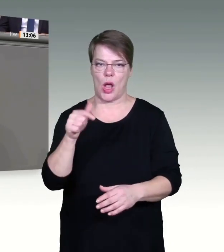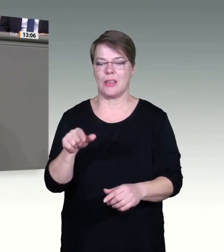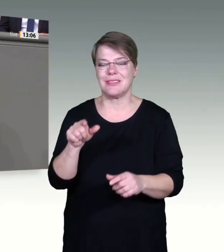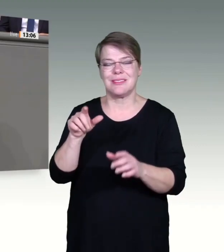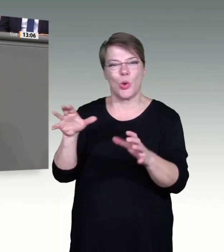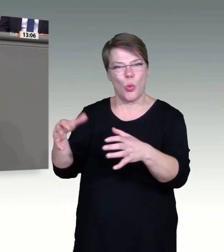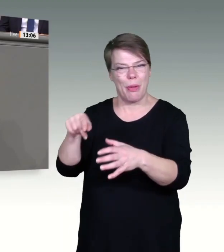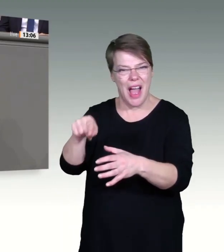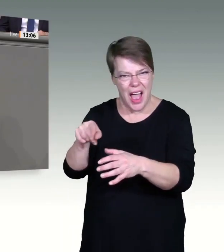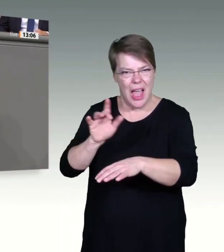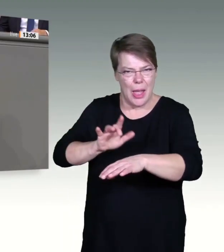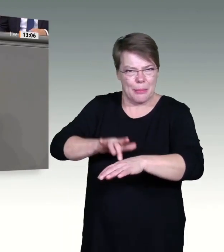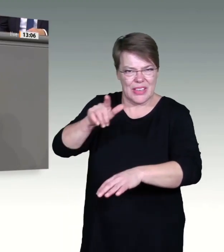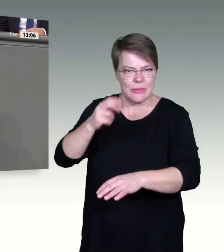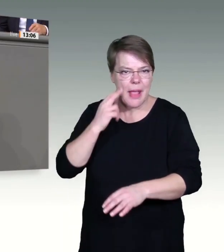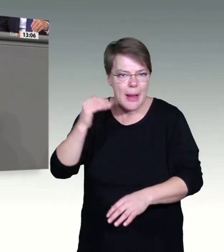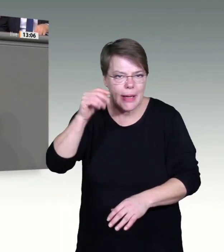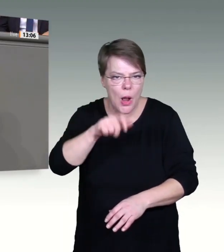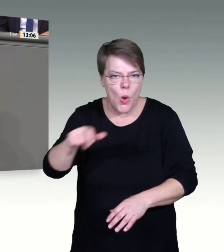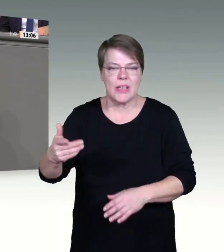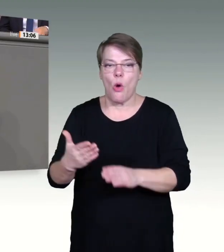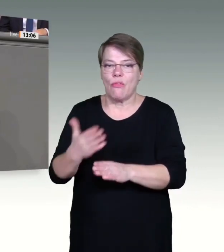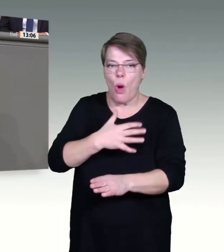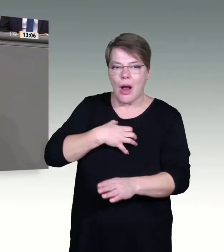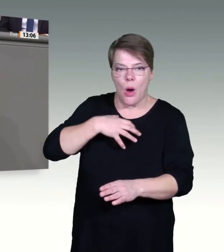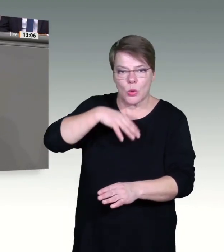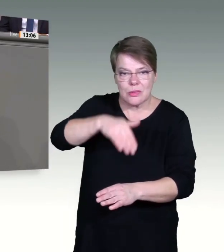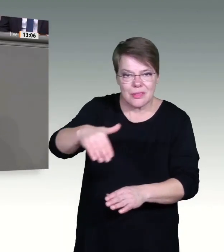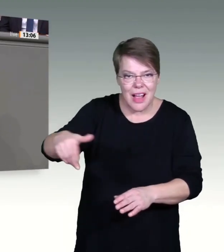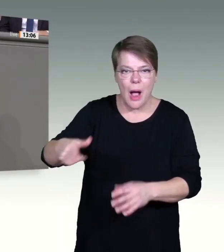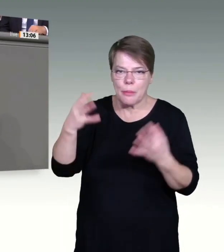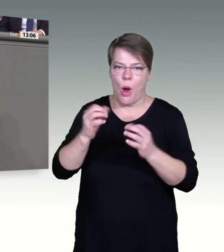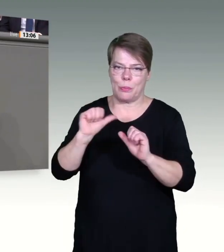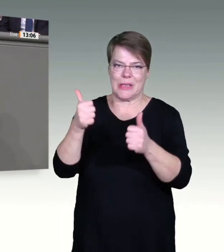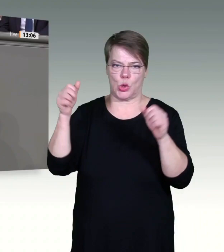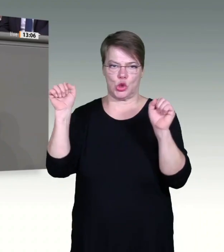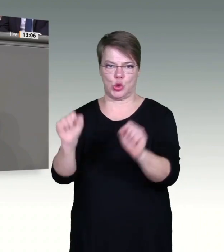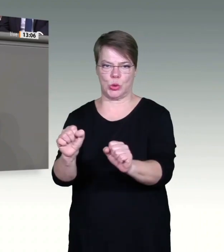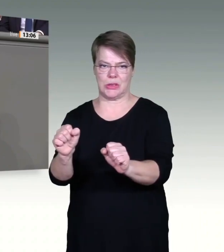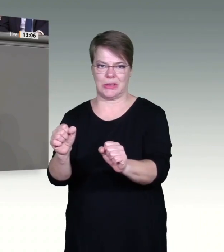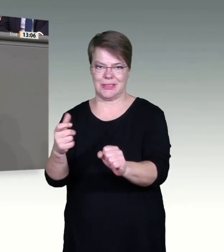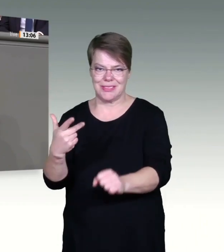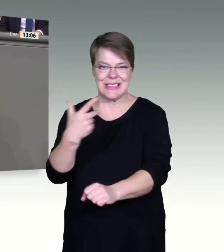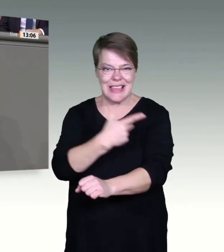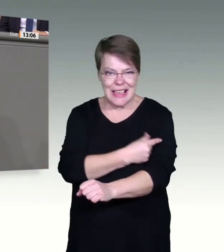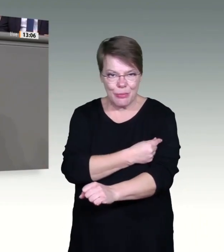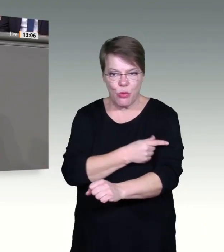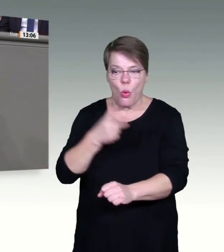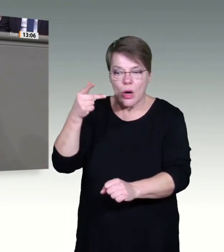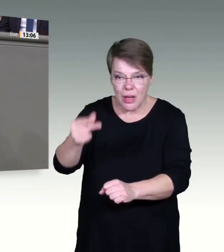anderen Seite dürfen Pflegeheime nie wieder abgesperrt zu Orten der Einsamkeit werden.